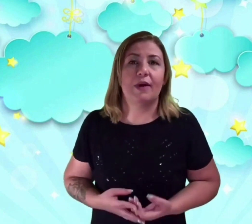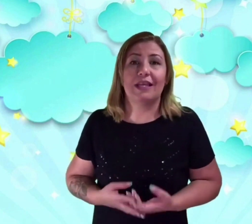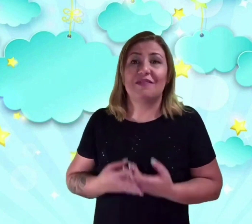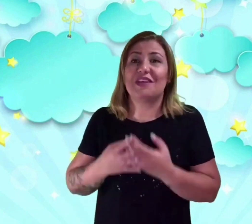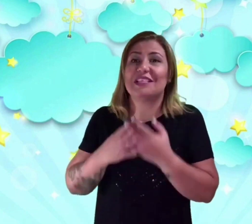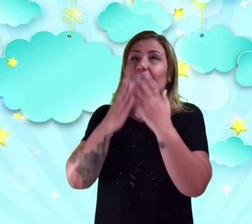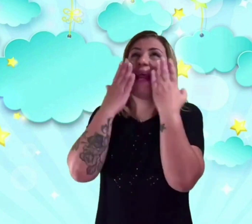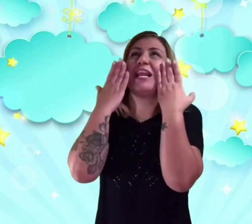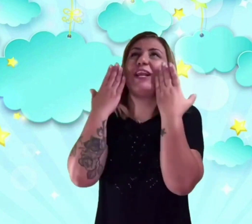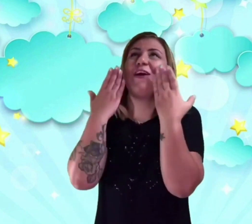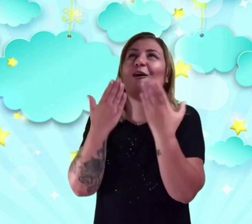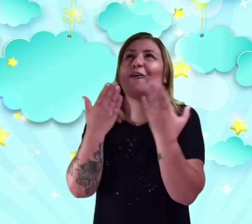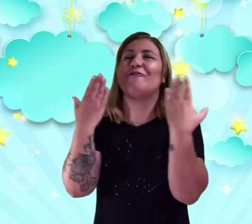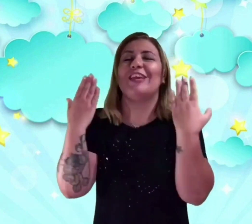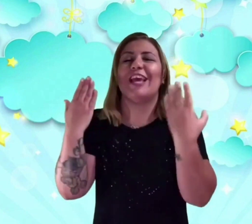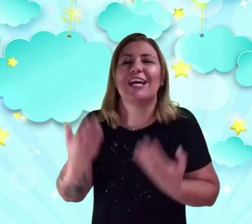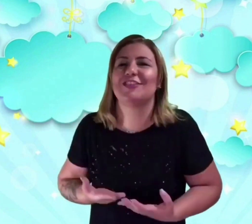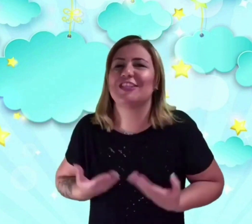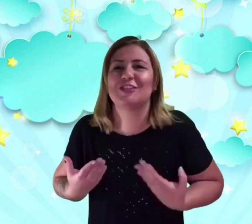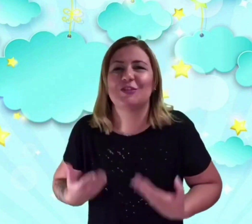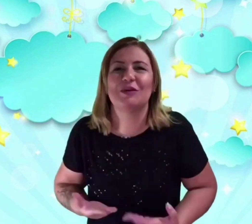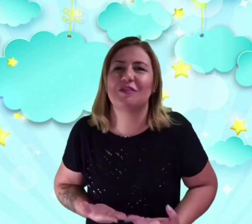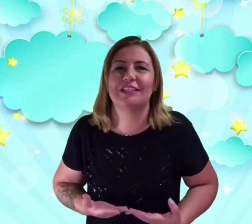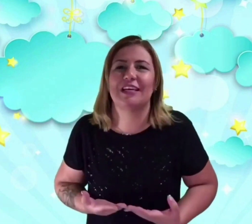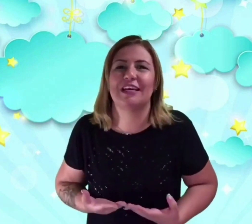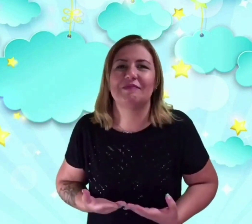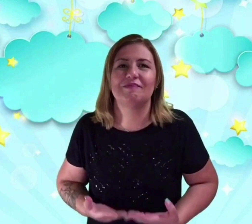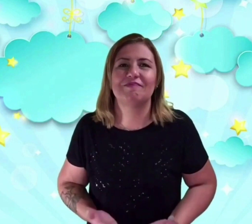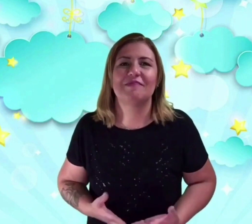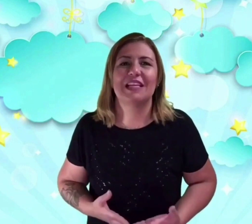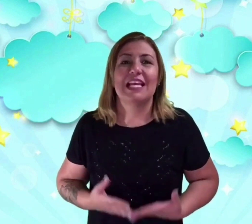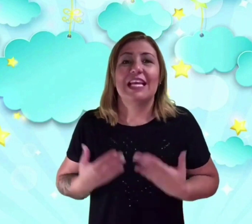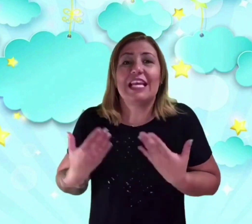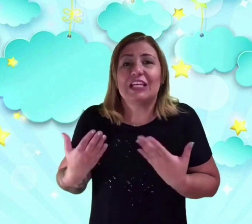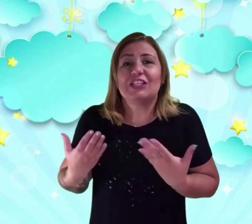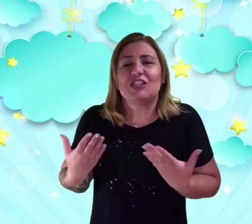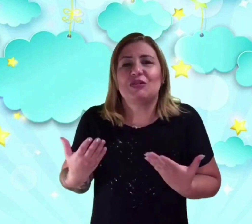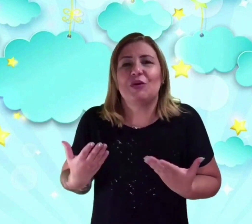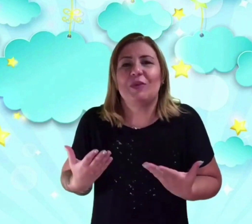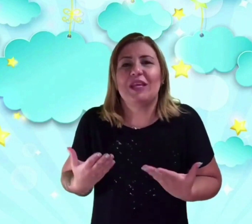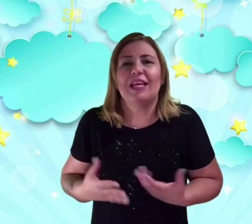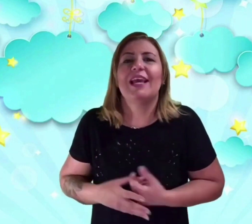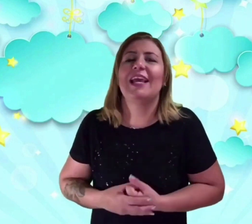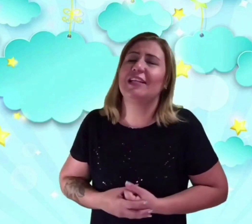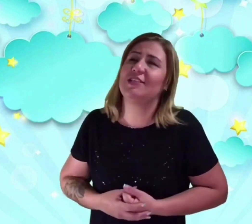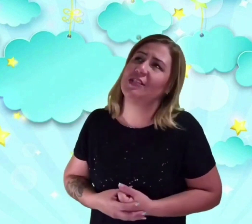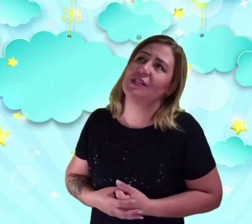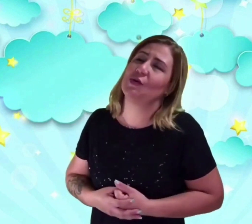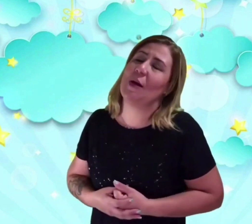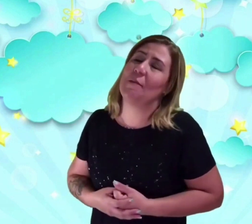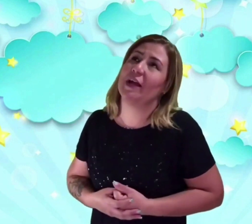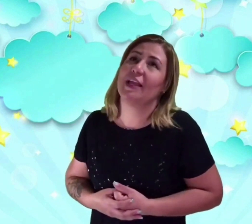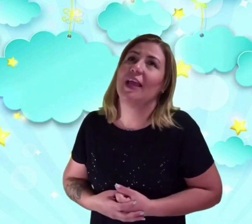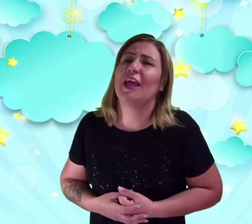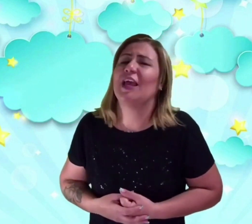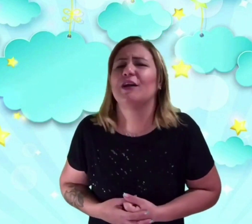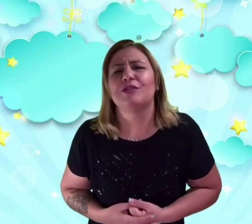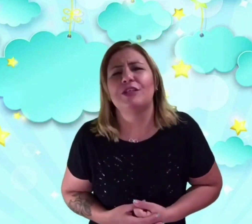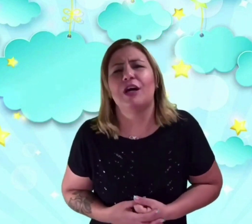mãe que fez a melhor viagem da sua vida. E antes de dormir, ele diz a sua mãe, Eu te